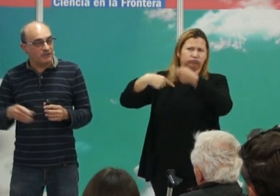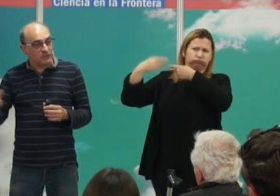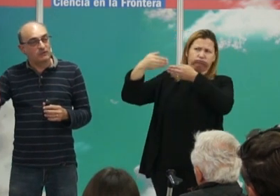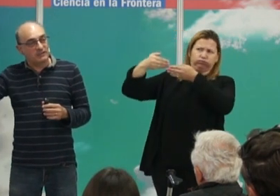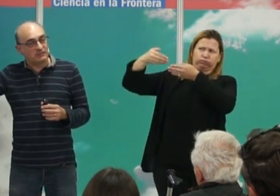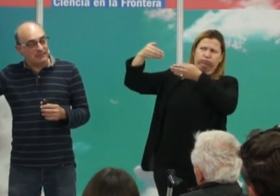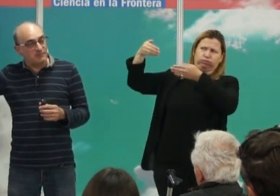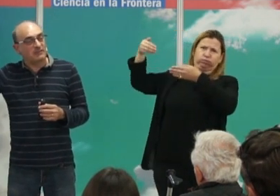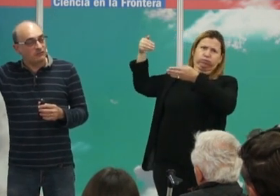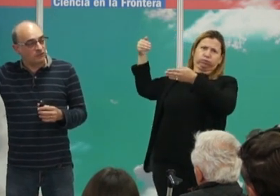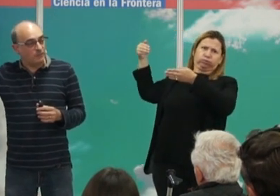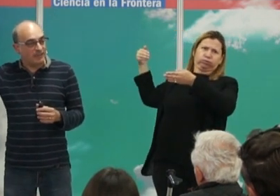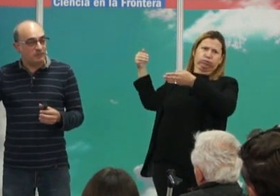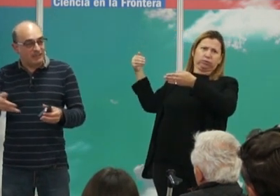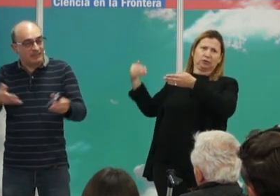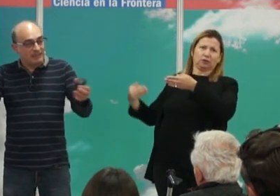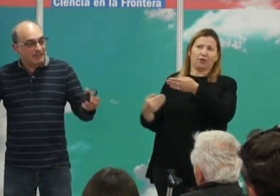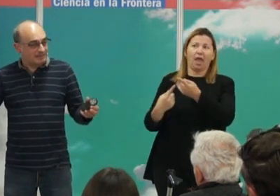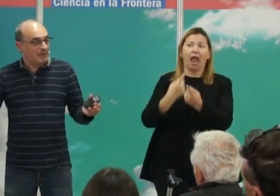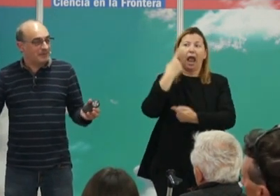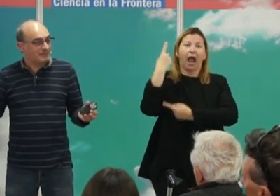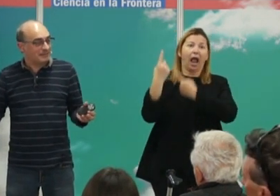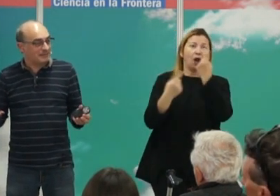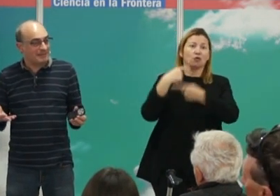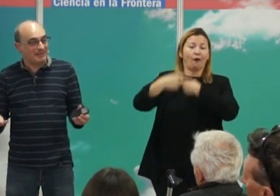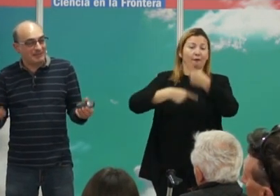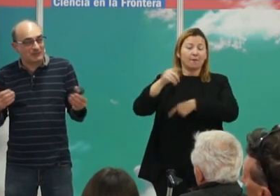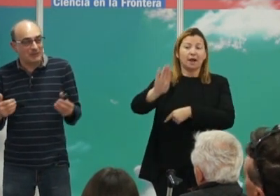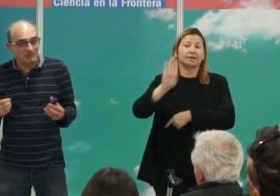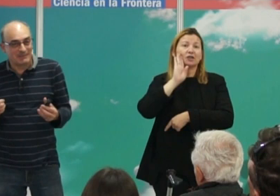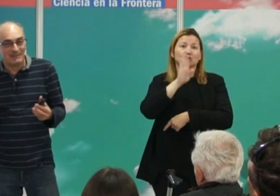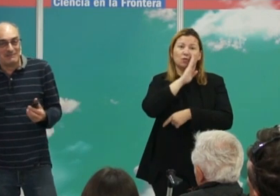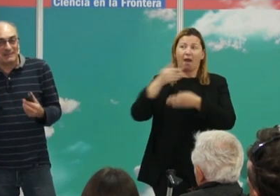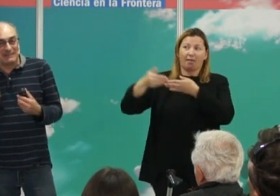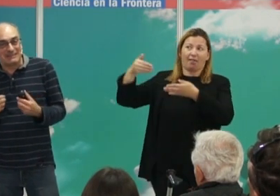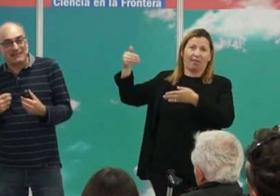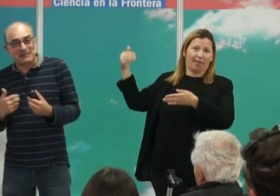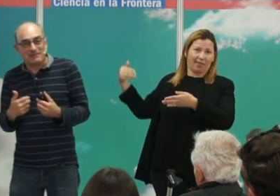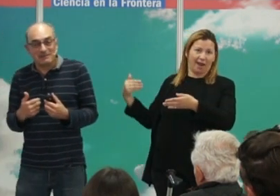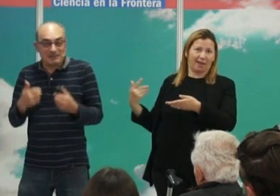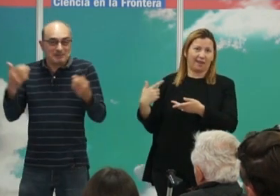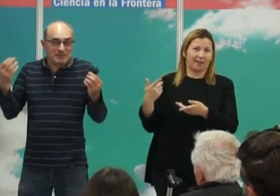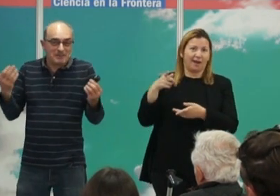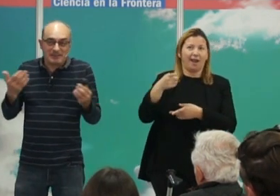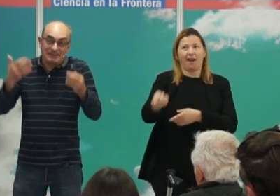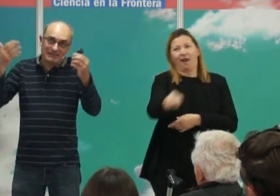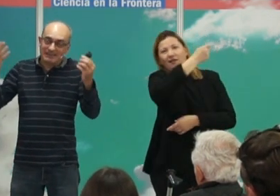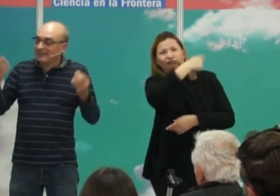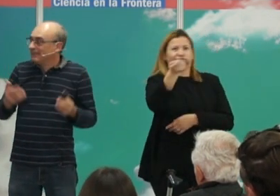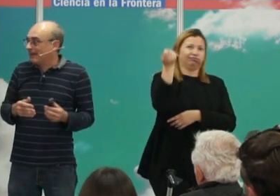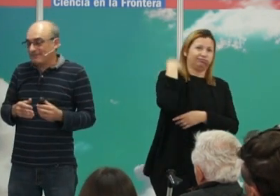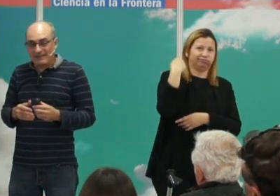generaciones algunos de los antepasados de su madre pues eran esclavistas es decir que no solo el presidente Barack Obama puede ser el primer